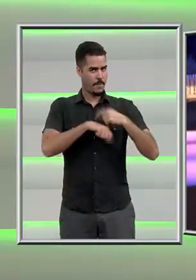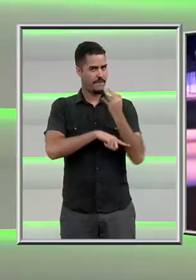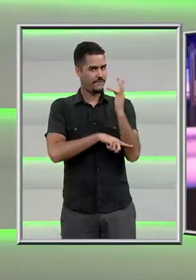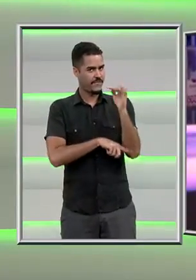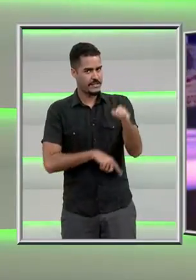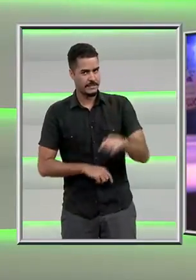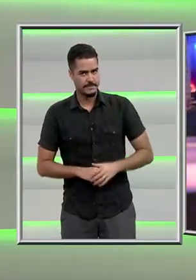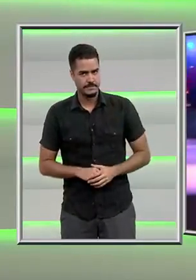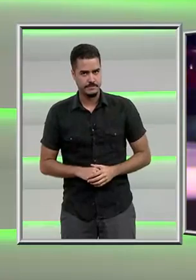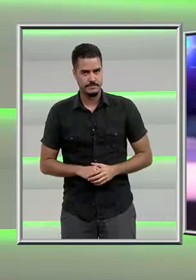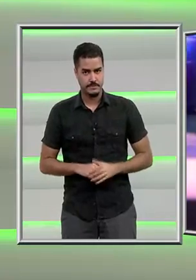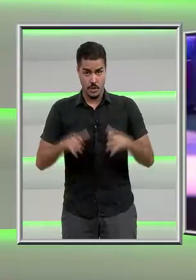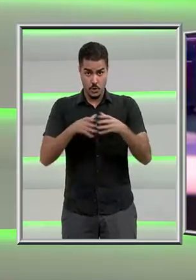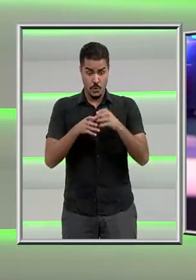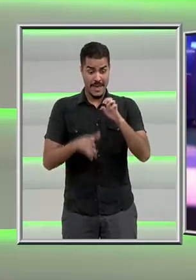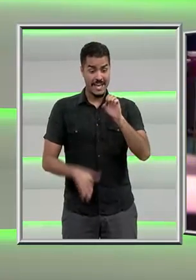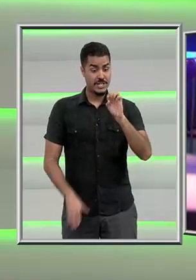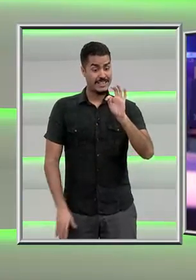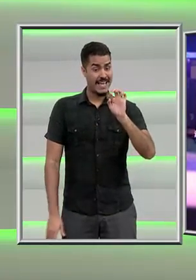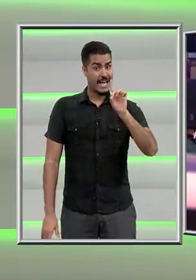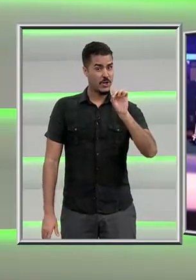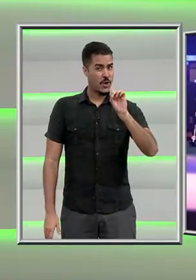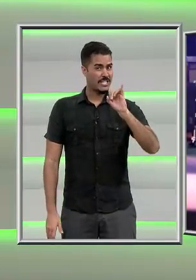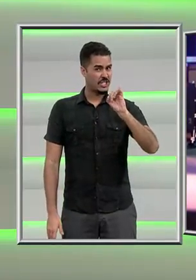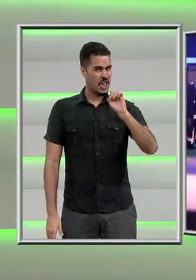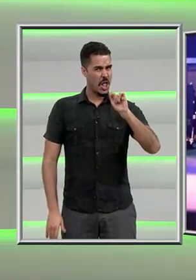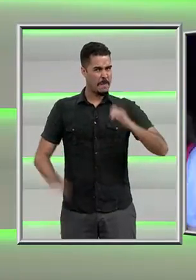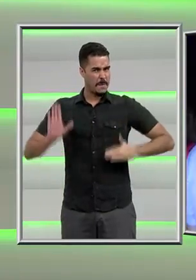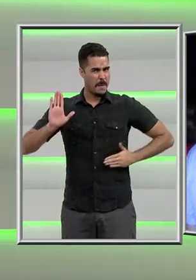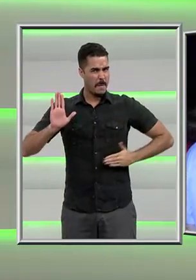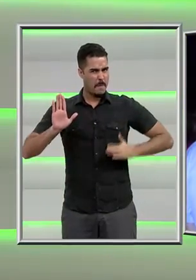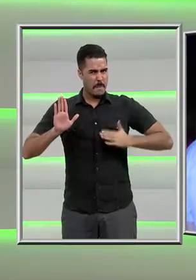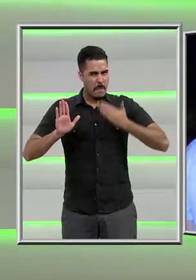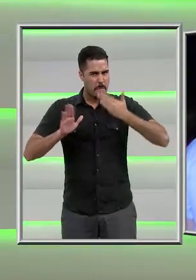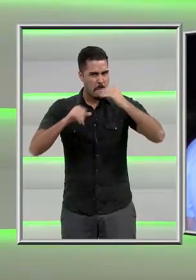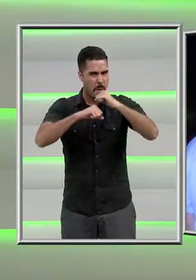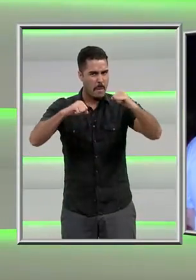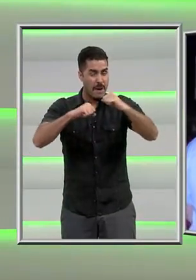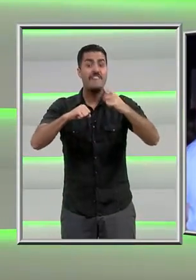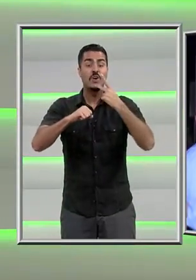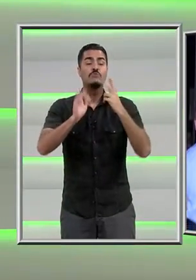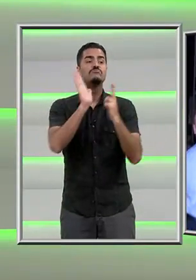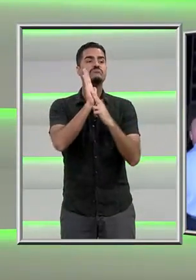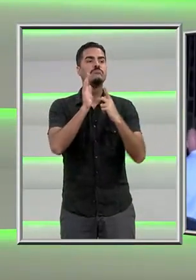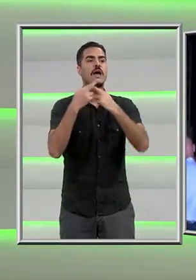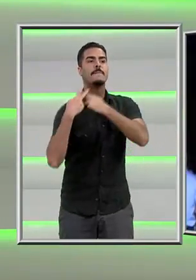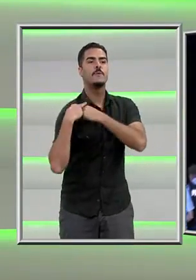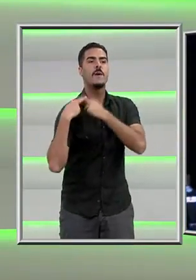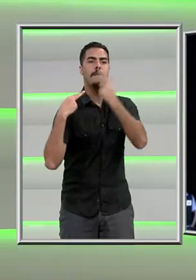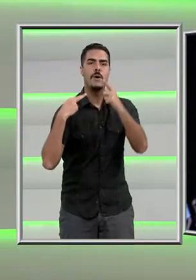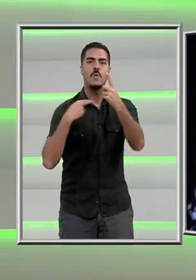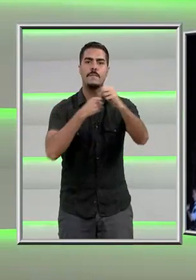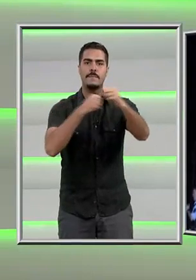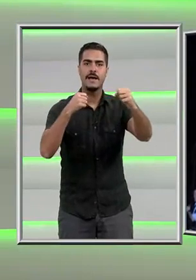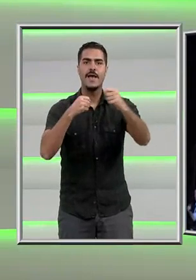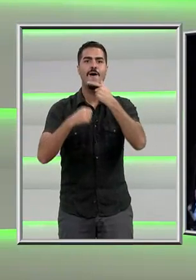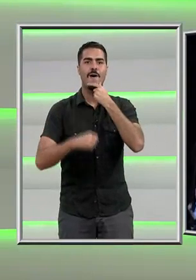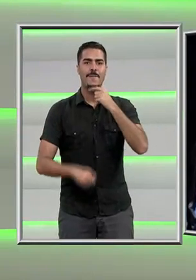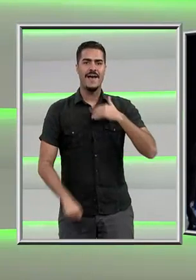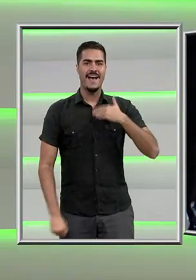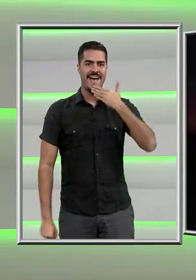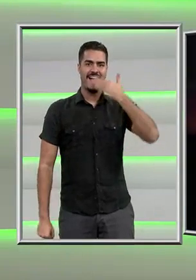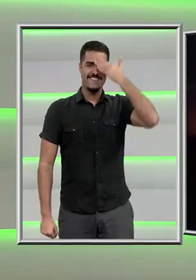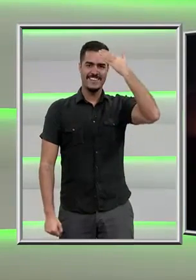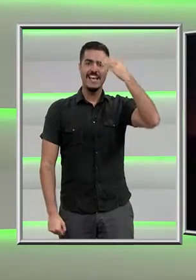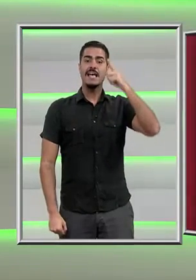O grupo extremista Estado Islâmico reivindicou a autoria de outro ataque, desta vez realizado por um refugiado afegão, que